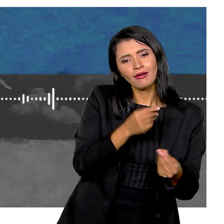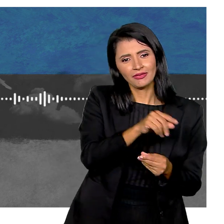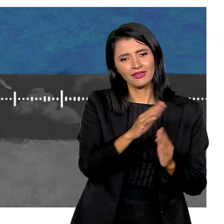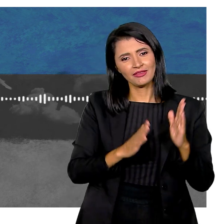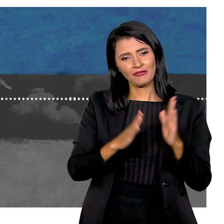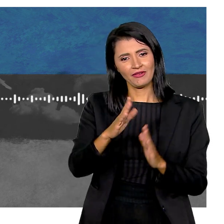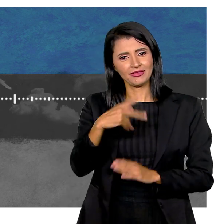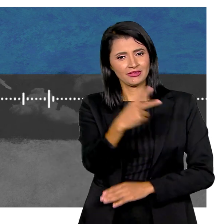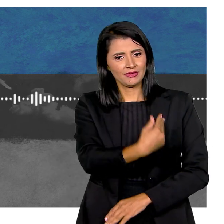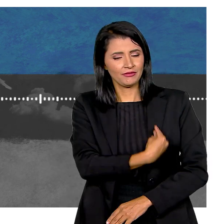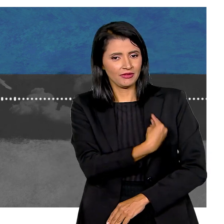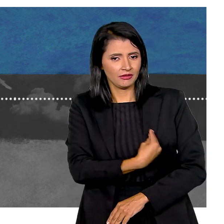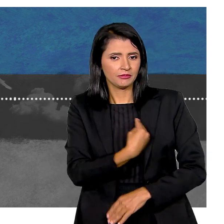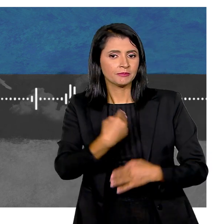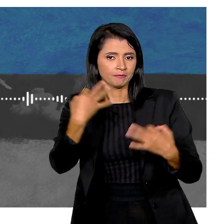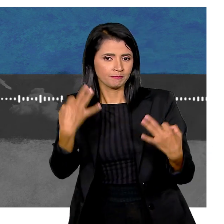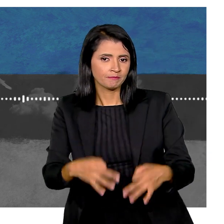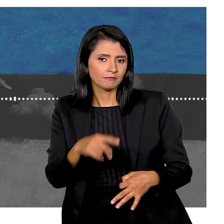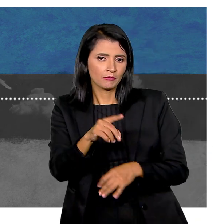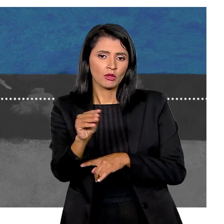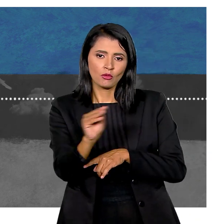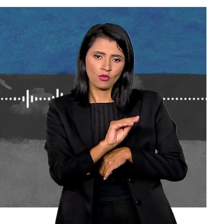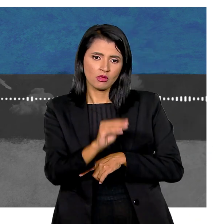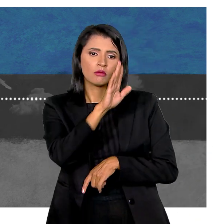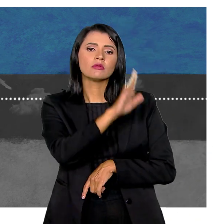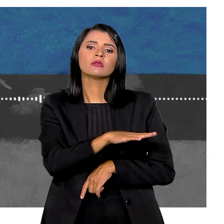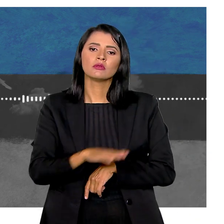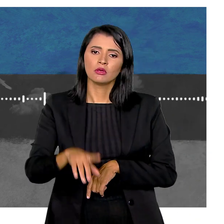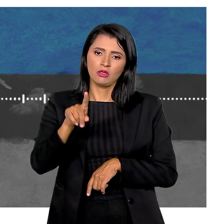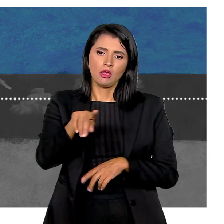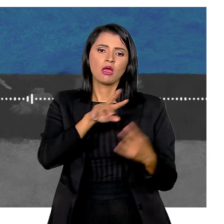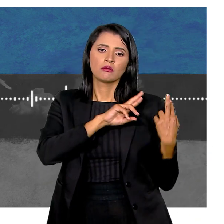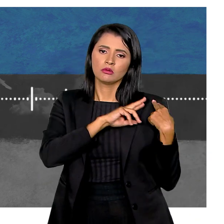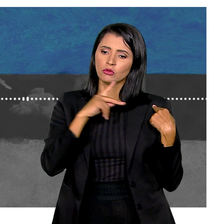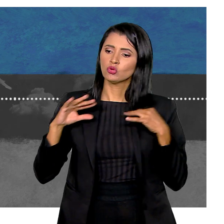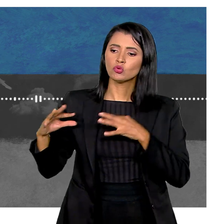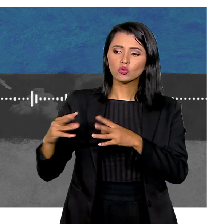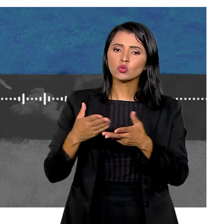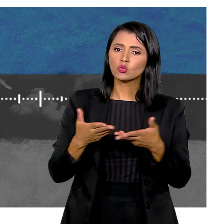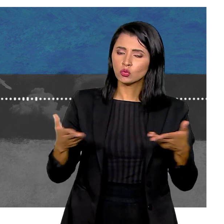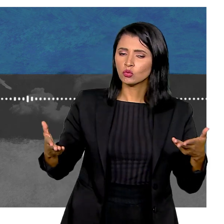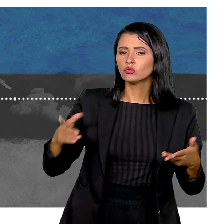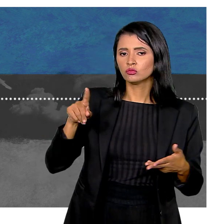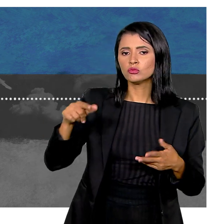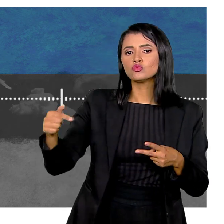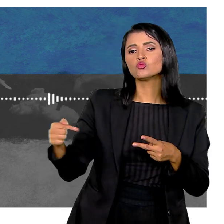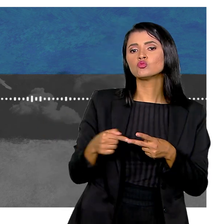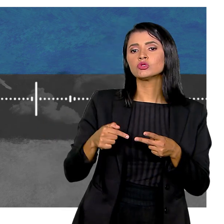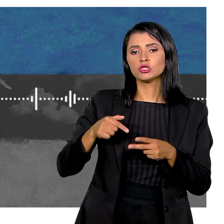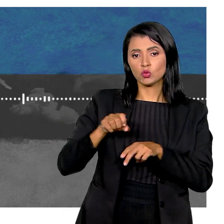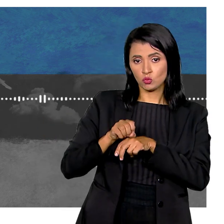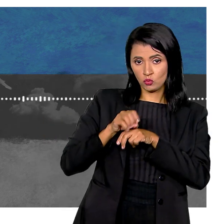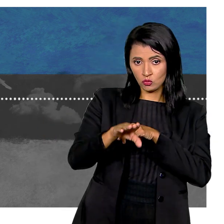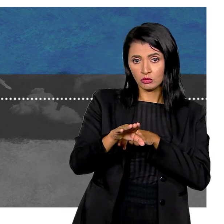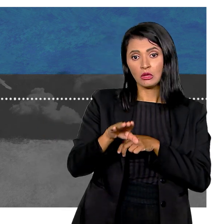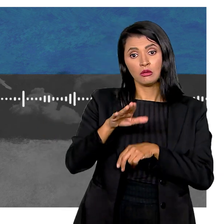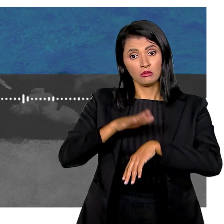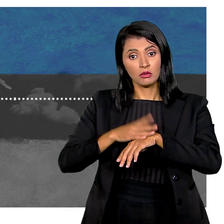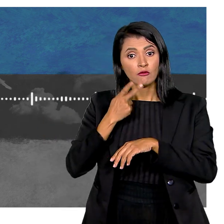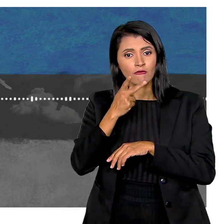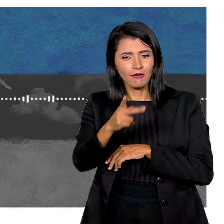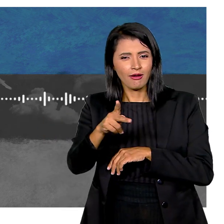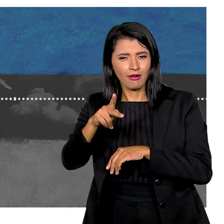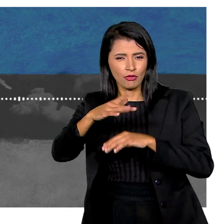sensíveis nessa fase de vida Exato Cuidar dos pequenos é um dever de todo mundo E um segundo aviso